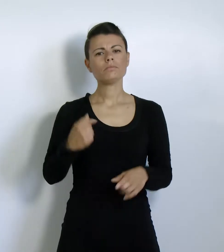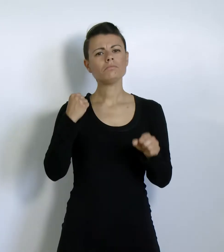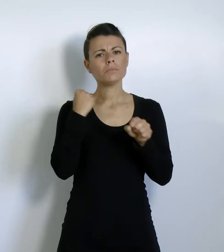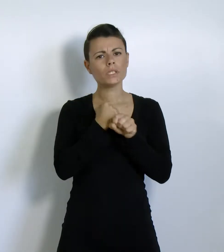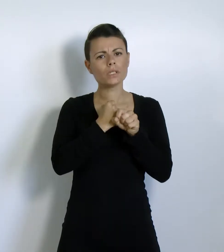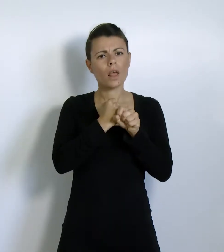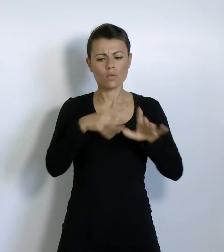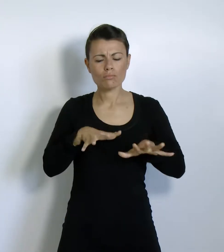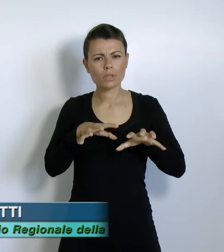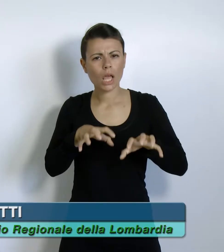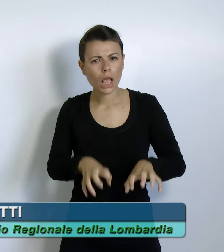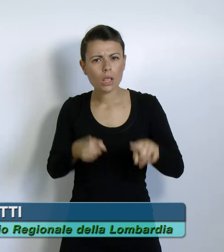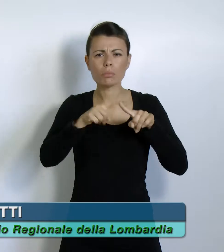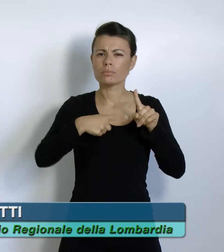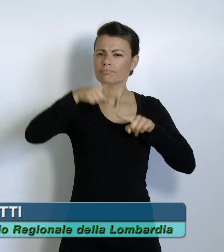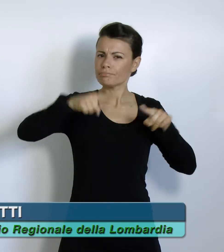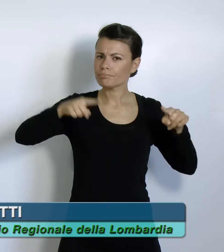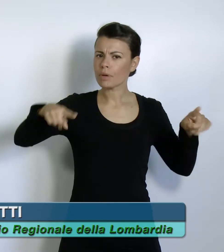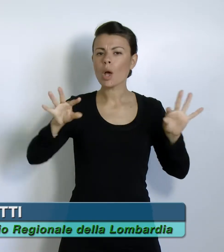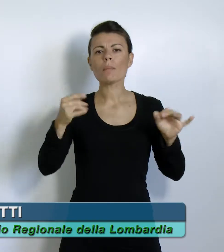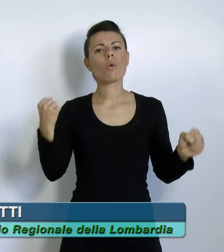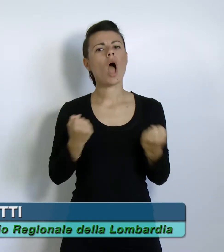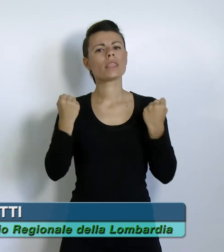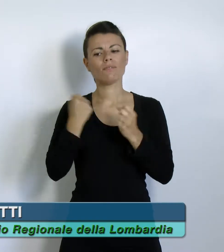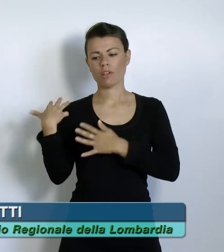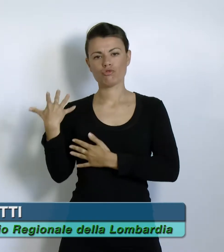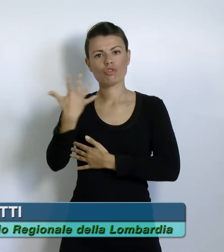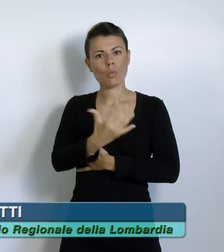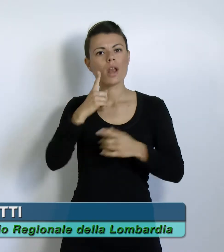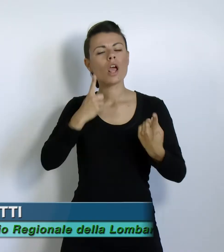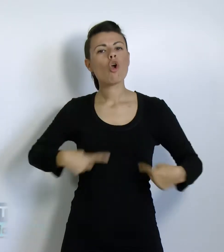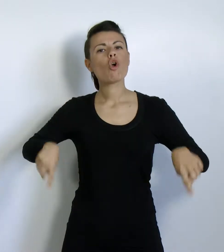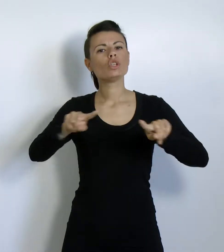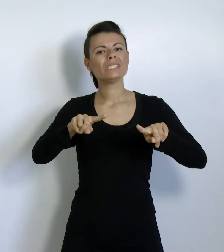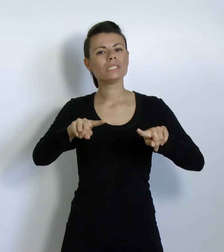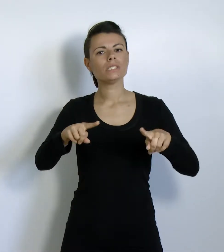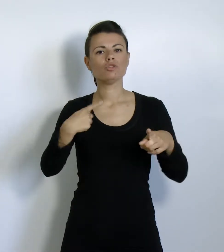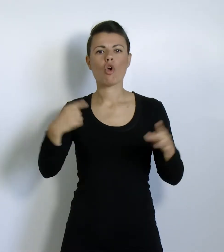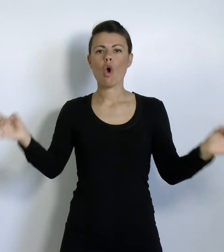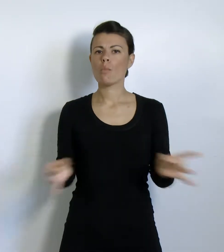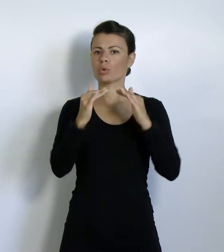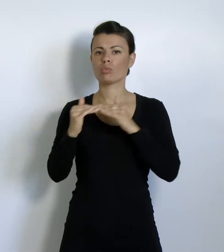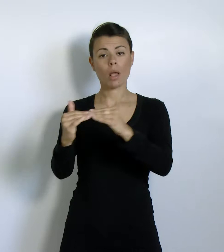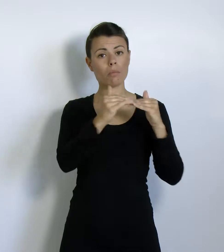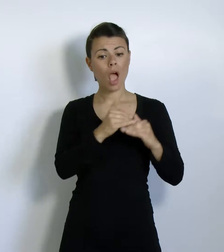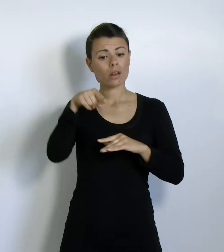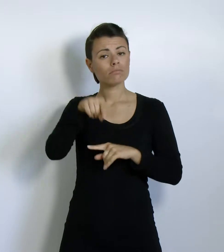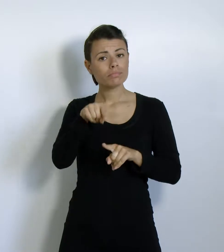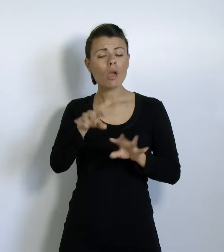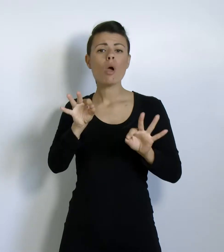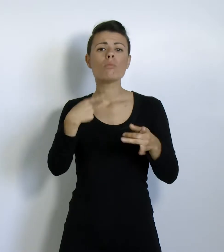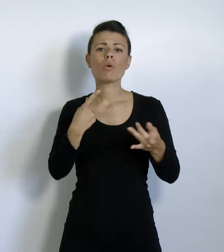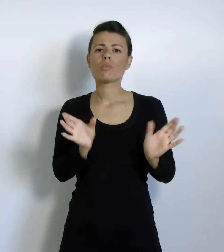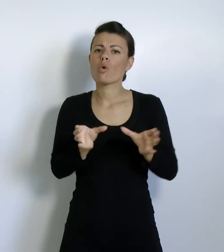Intensa e diversificata è stata l'attività degli ultimi cinque anni del Consiglio per le Pari Opportunità, l'organismo